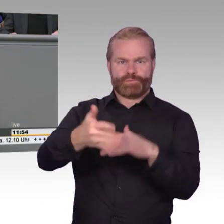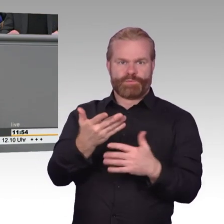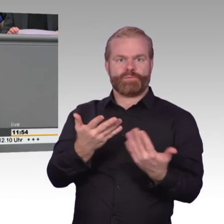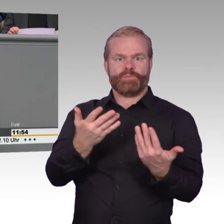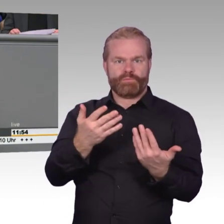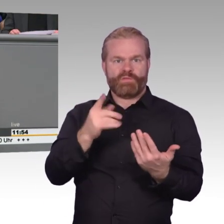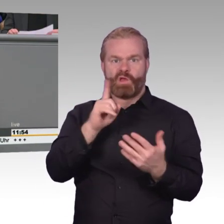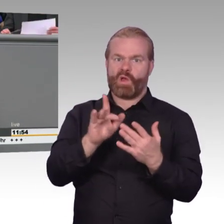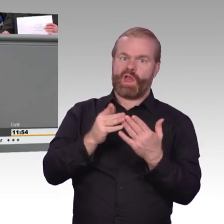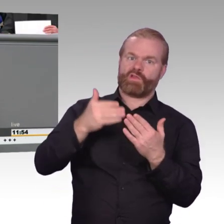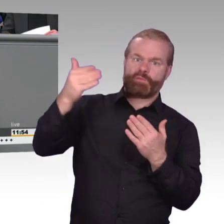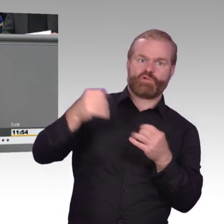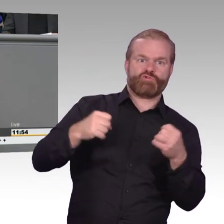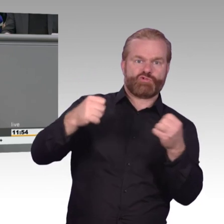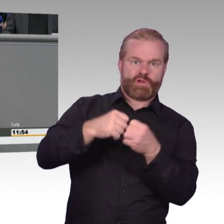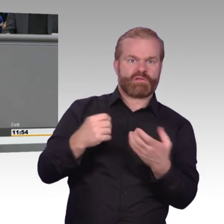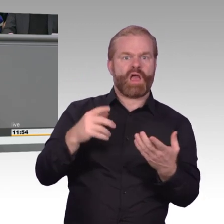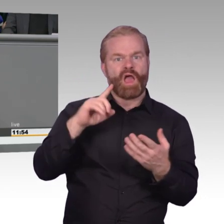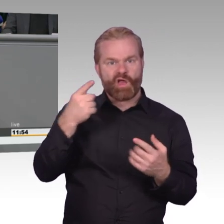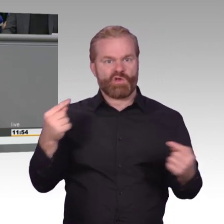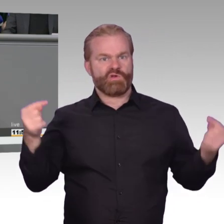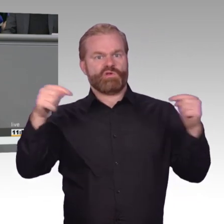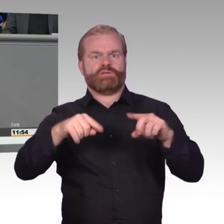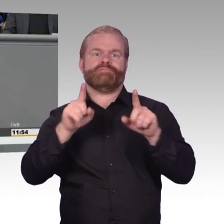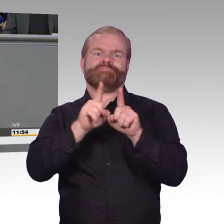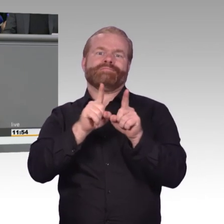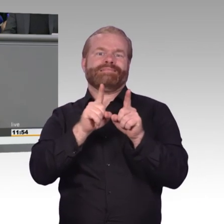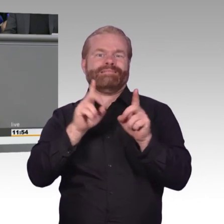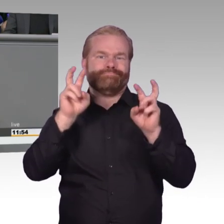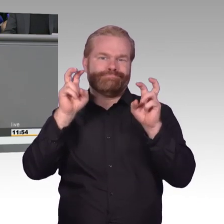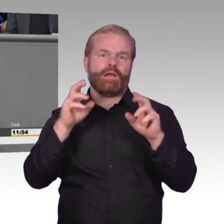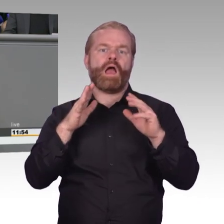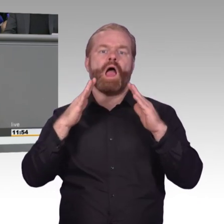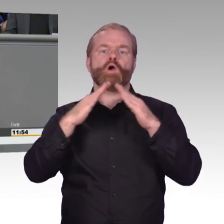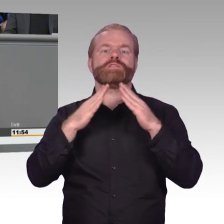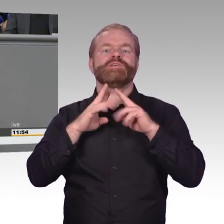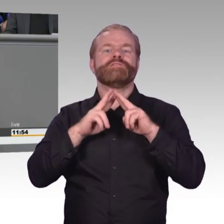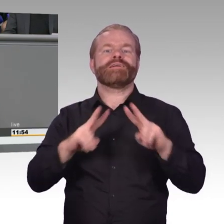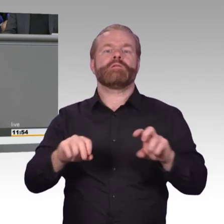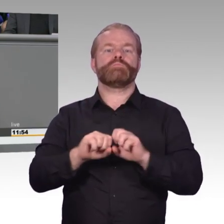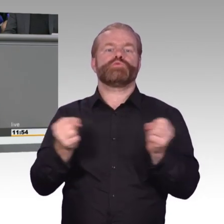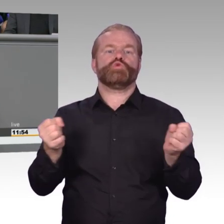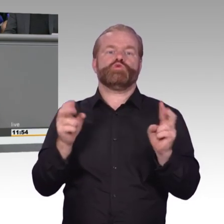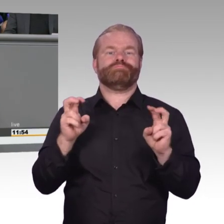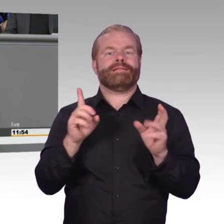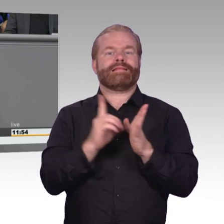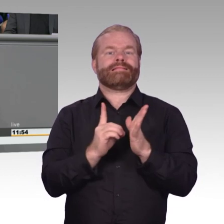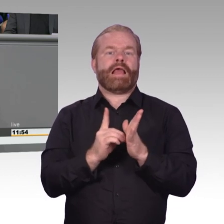und Grundschutzpflichten für Institutionen der kritischen Infrastruktur entsprechend der europäischen Niesrichtlinie umgesetzt. Und in der aktuellen